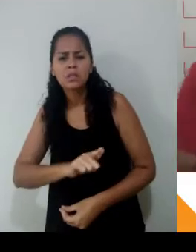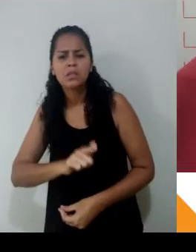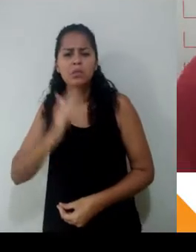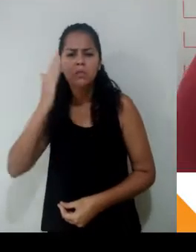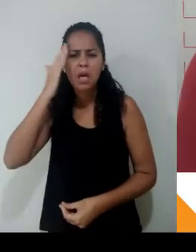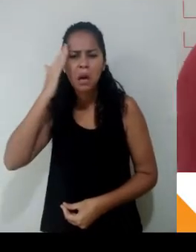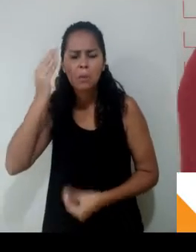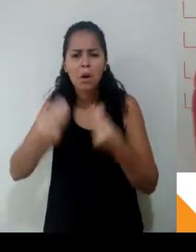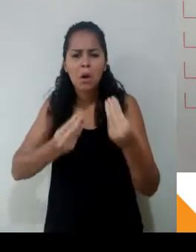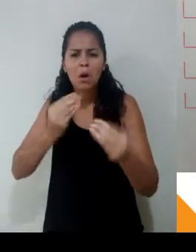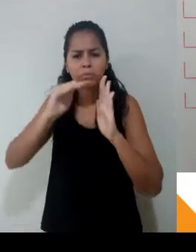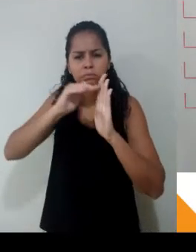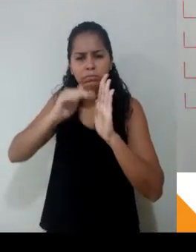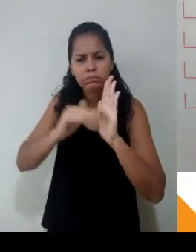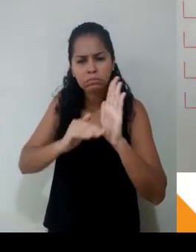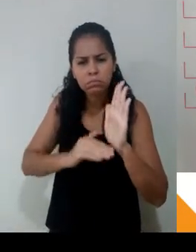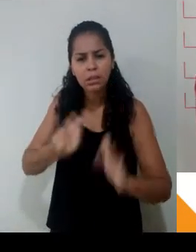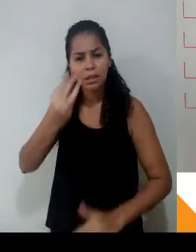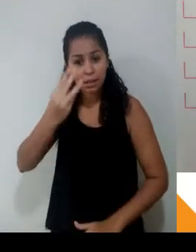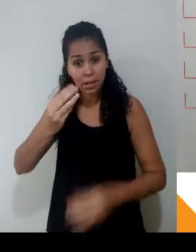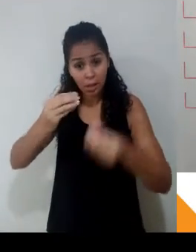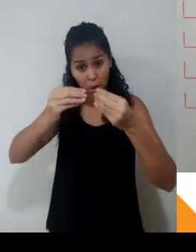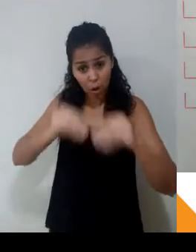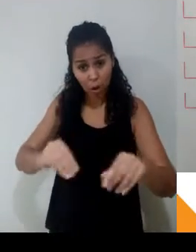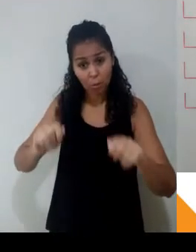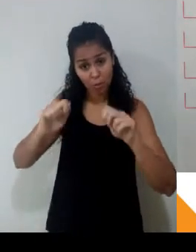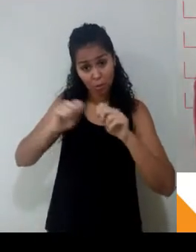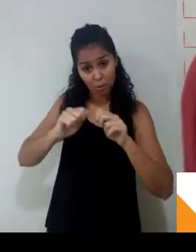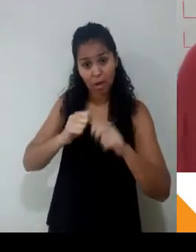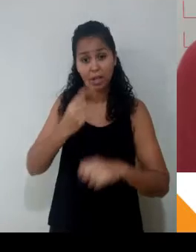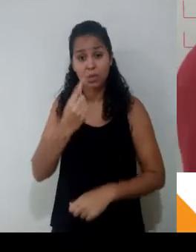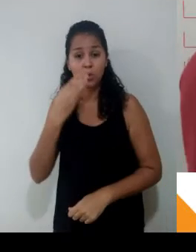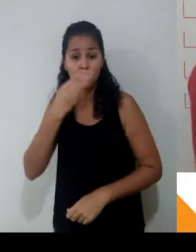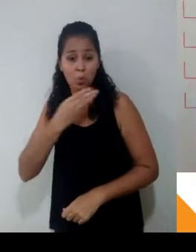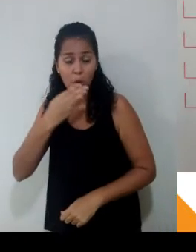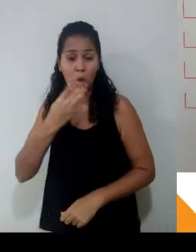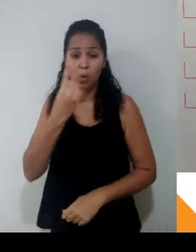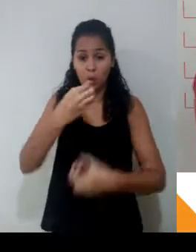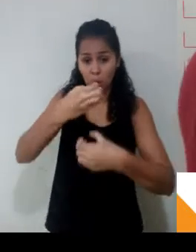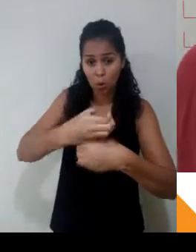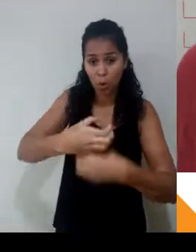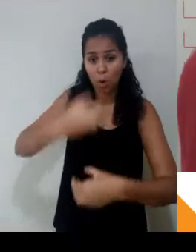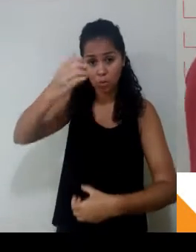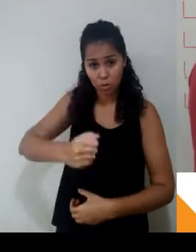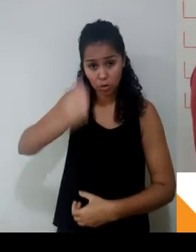Se três ovos fazem um bolo e um copo de leite fazem um bolo, pra gente fazer três bolos, eu vou ter